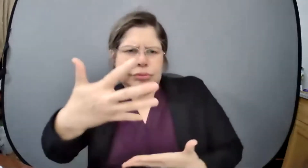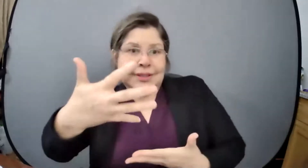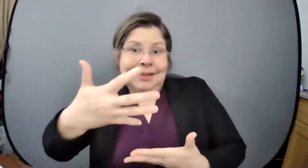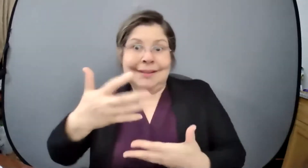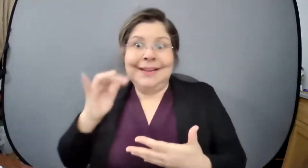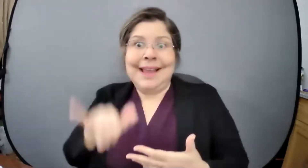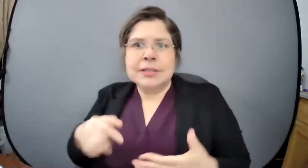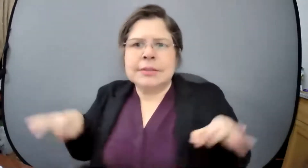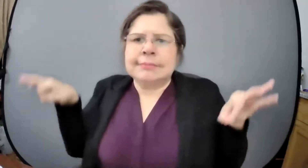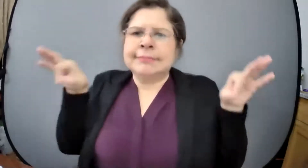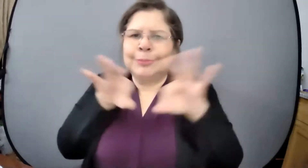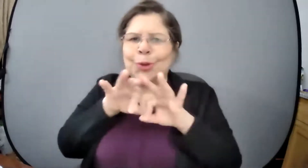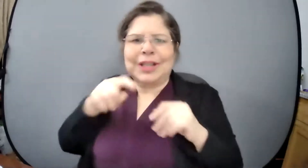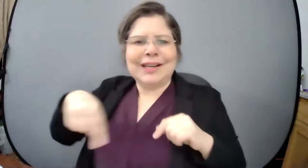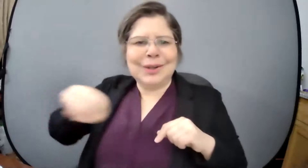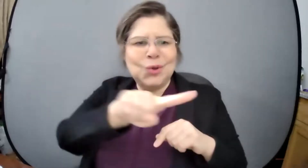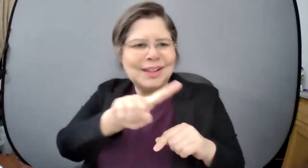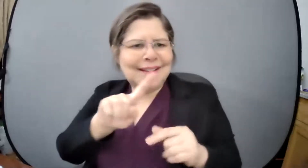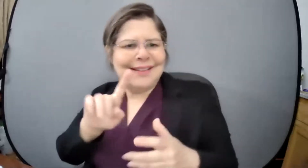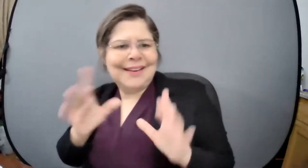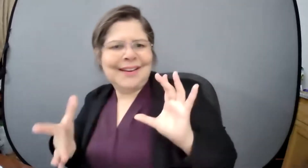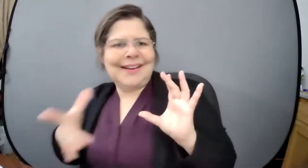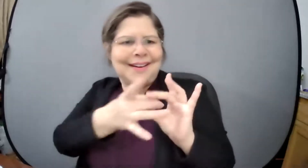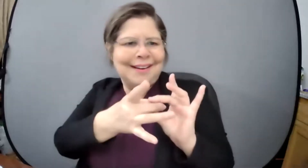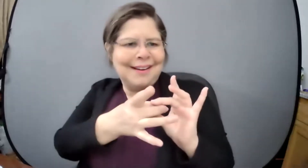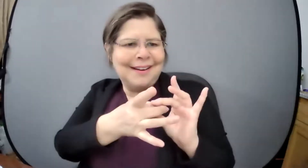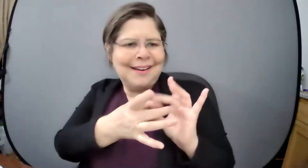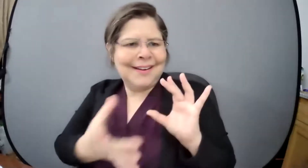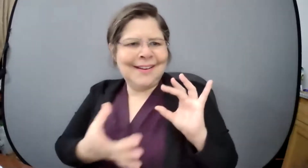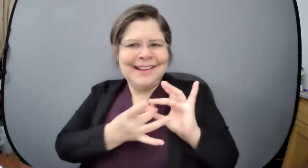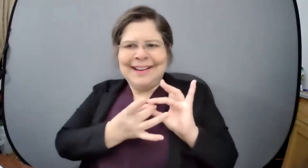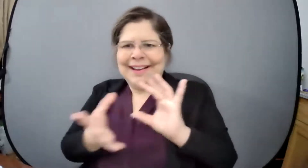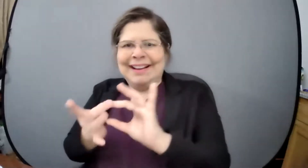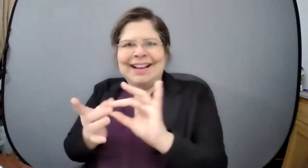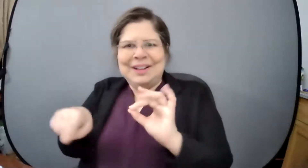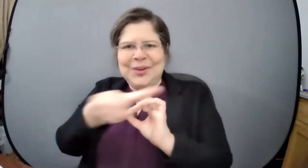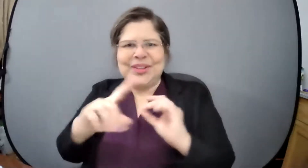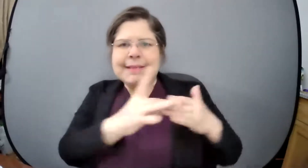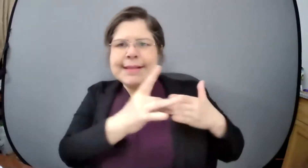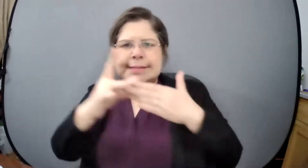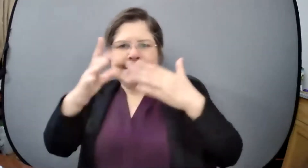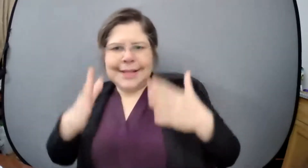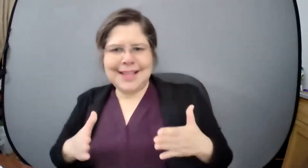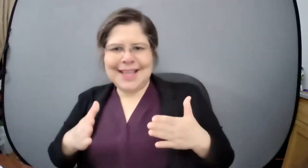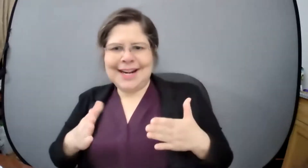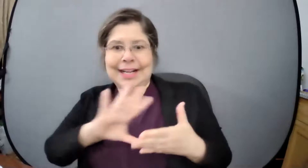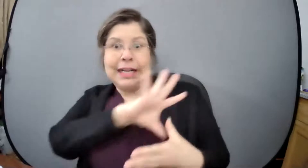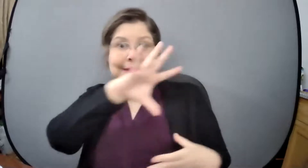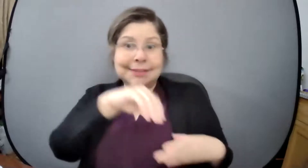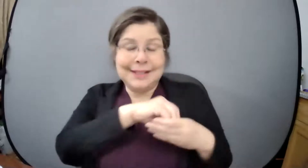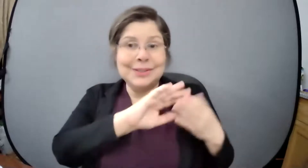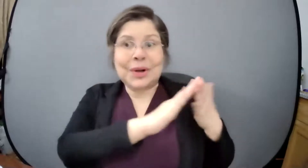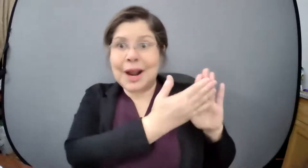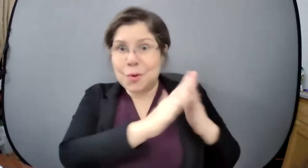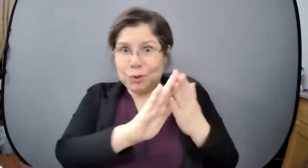comunitarios que ya están conectados conectadas conectadas con sus comunidades y esa producción de contenido de los de